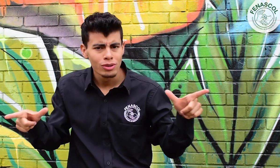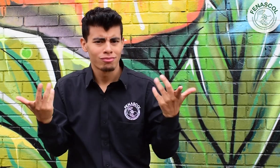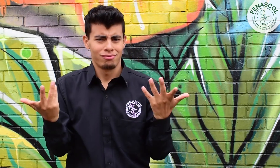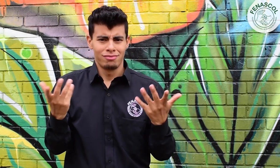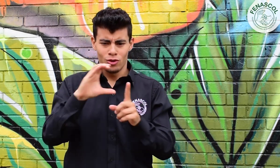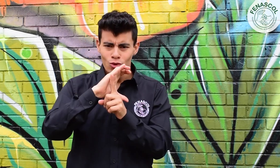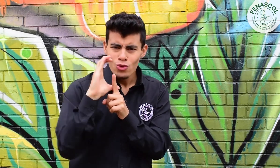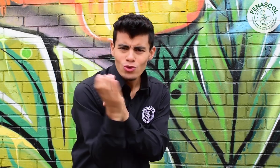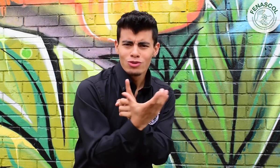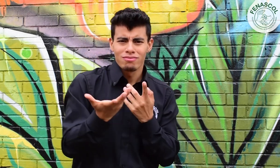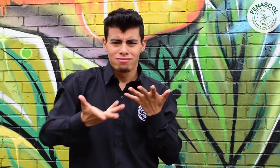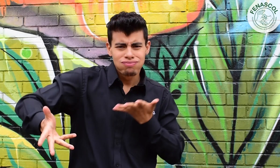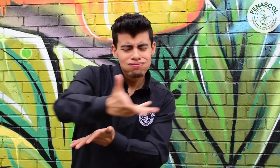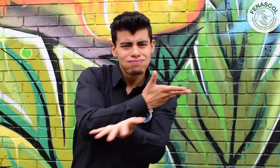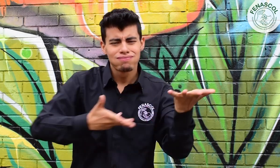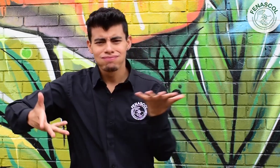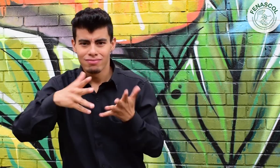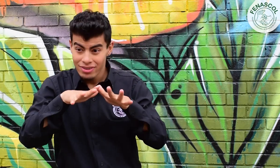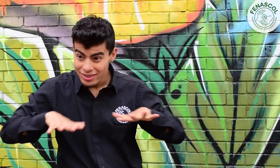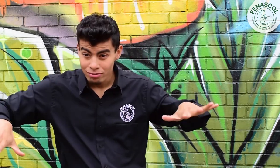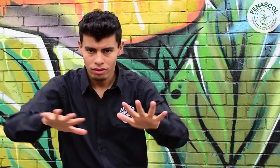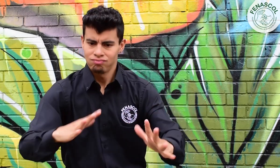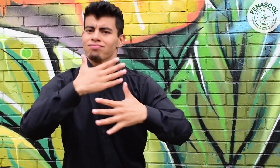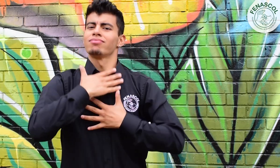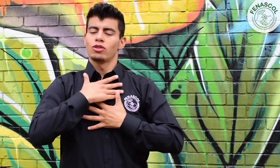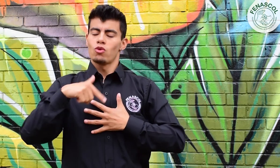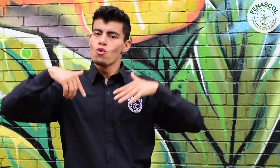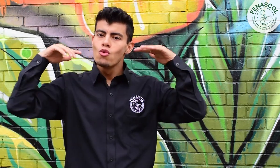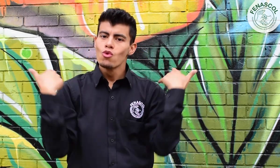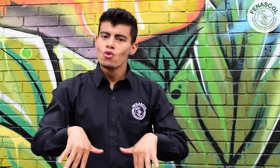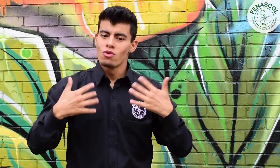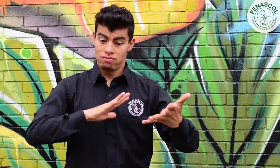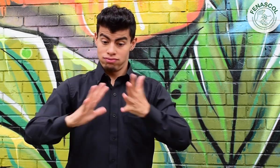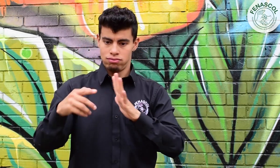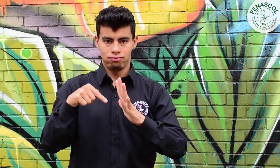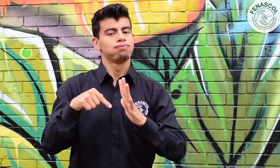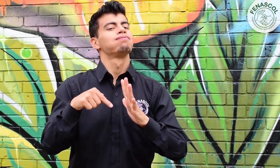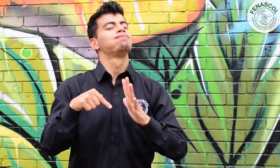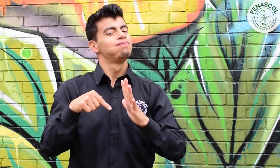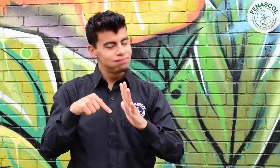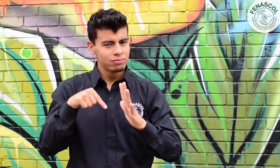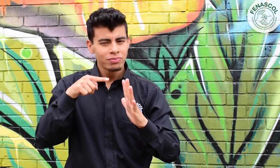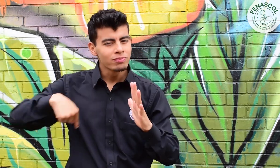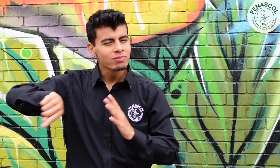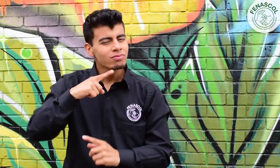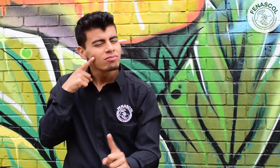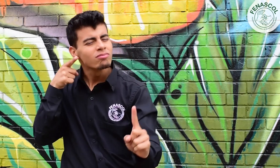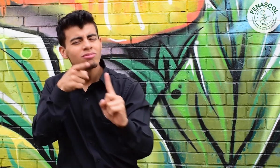hace parte de una cultura, es parte de nuestro patrimonio. Además, es de suma importancia que esta lengua nativa, la lengua de